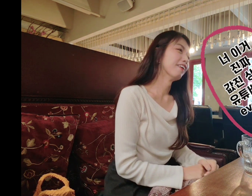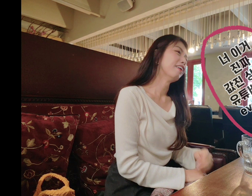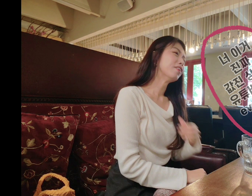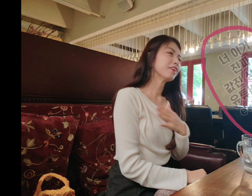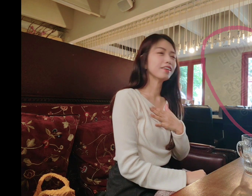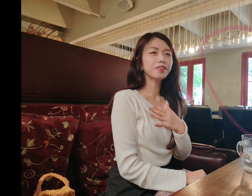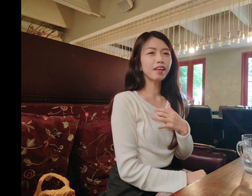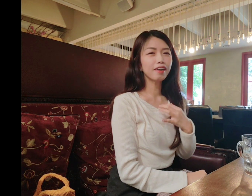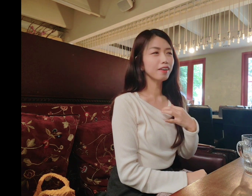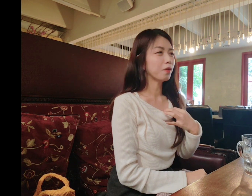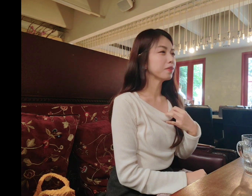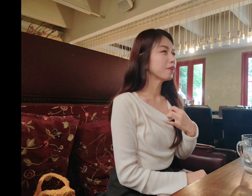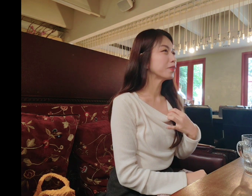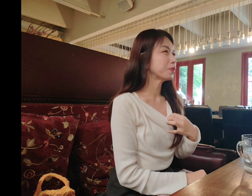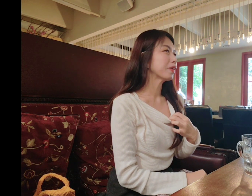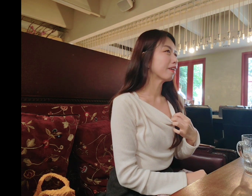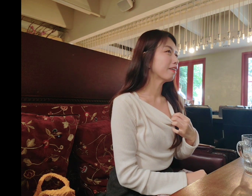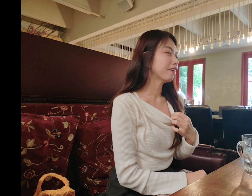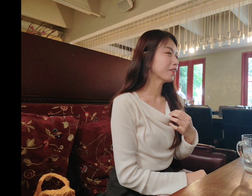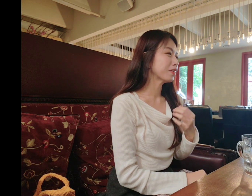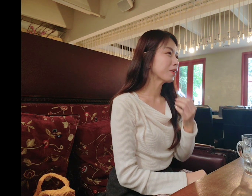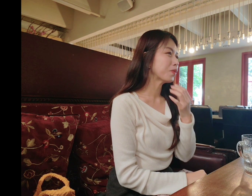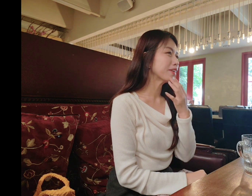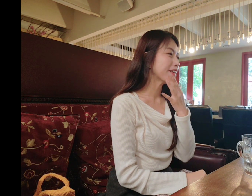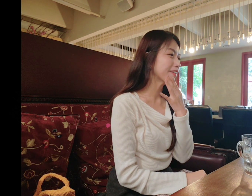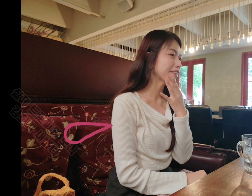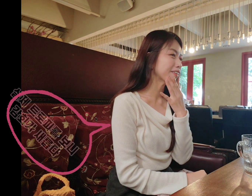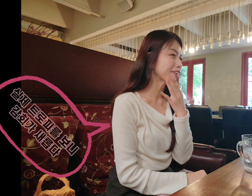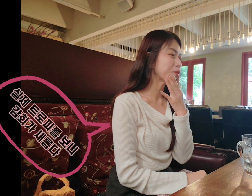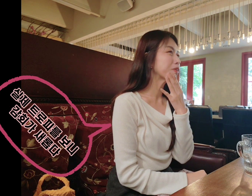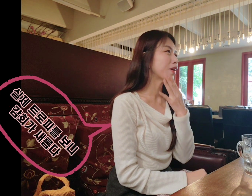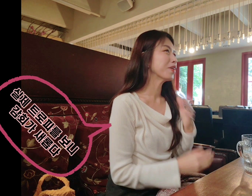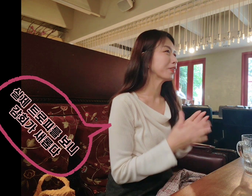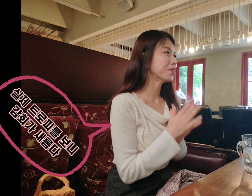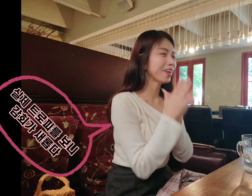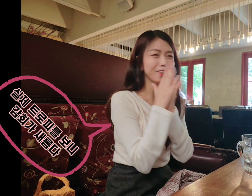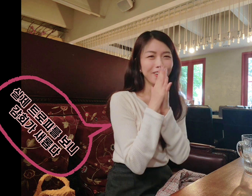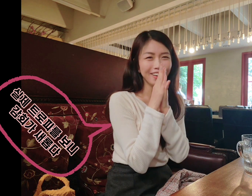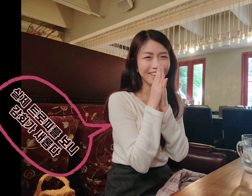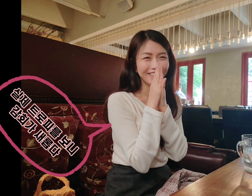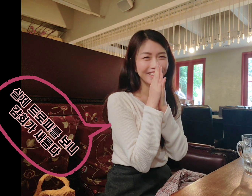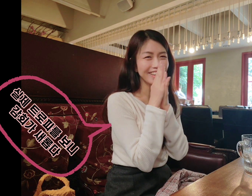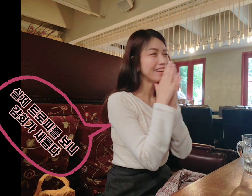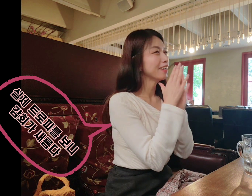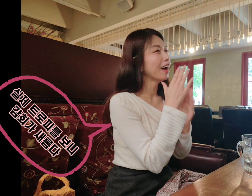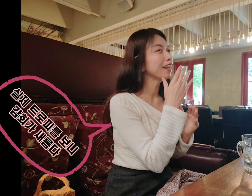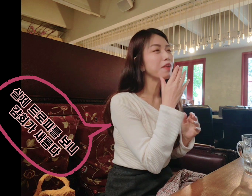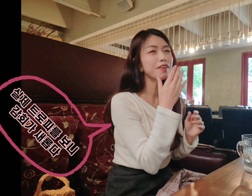아우 야 이거를 내가 영상으로 보다가 이게 이렇게 보니까 너무 감회가 너무 시에브를 받으시오 한 달만에